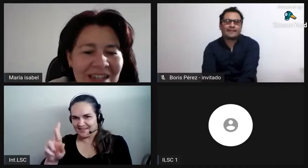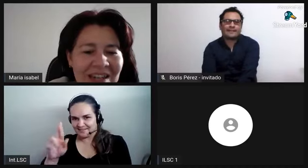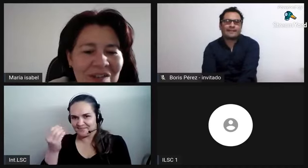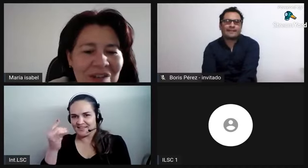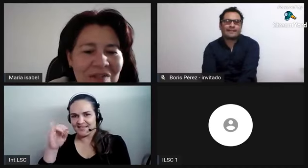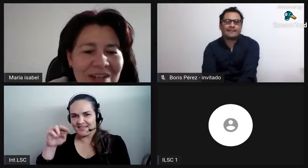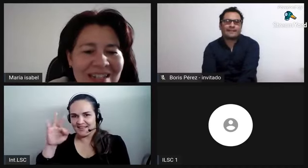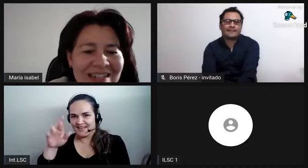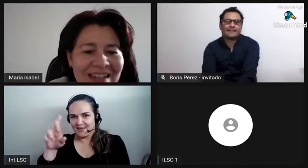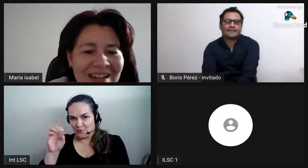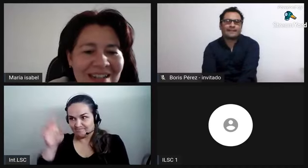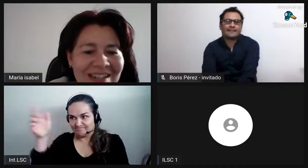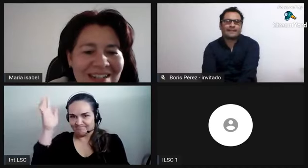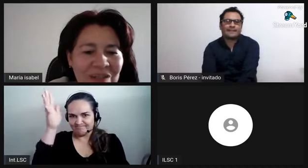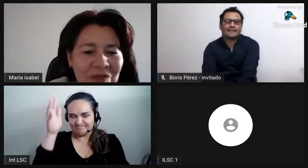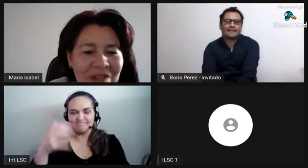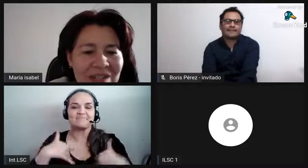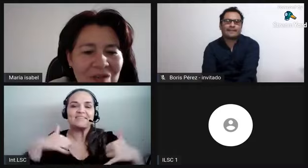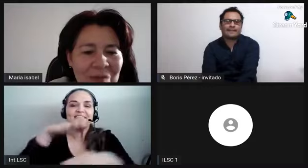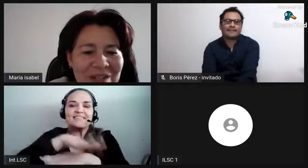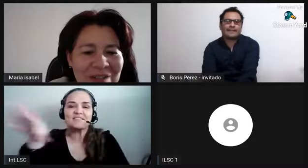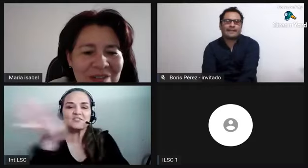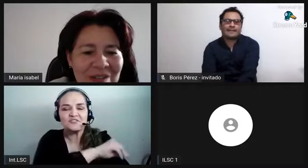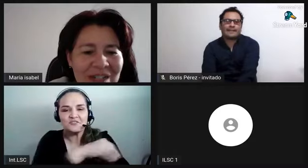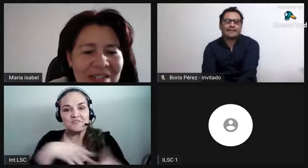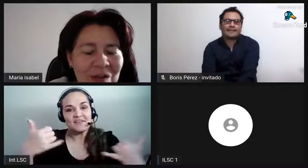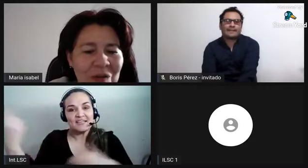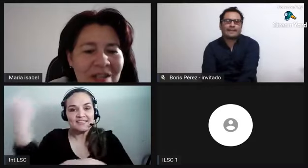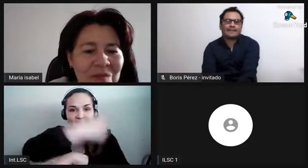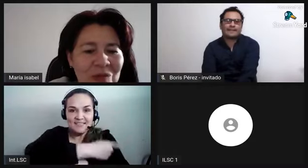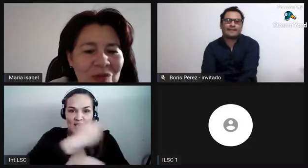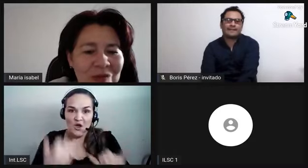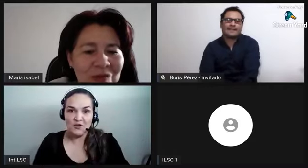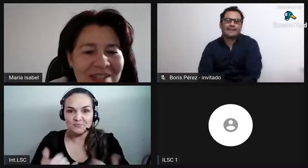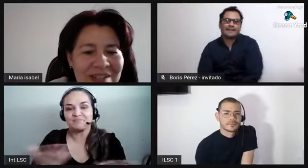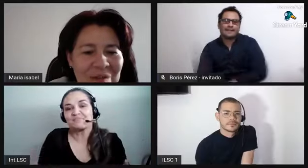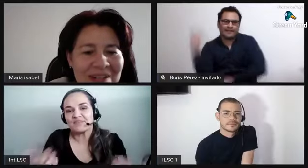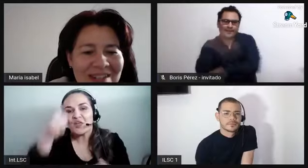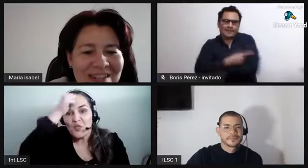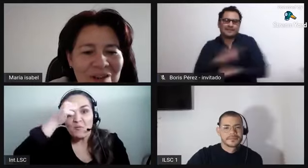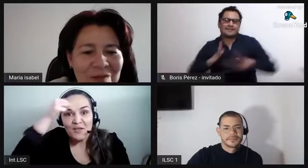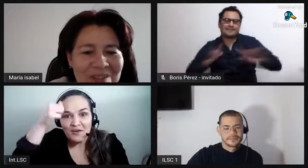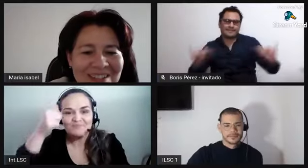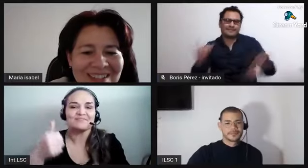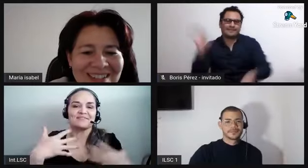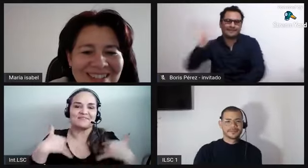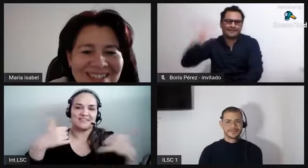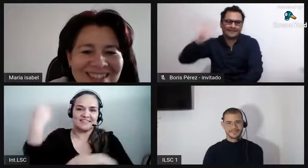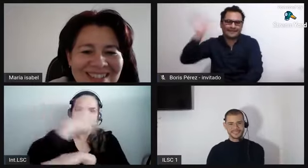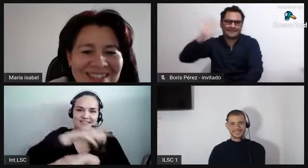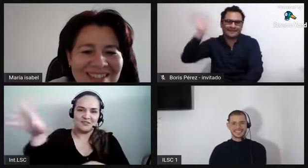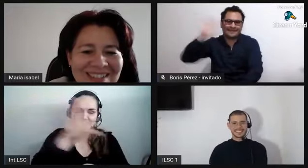Que tengan una feliz tarde y un feliz domingo. Que se cuiden mucho y estén bien de salud.